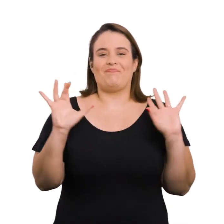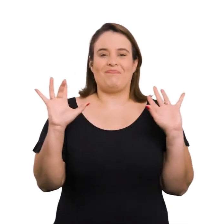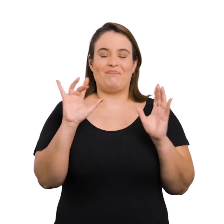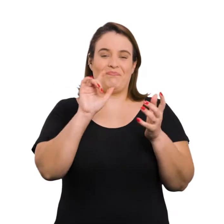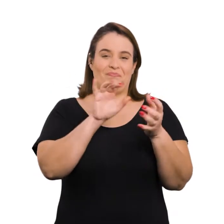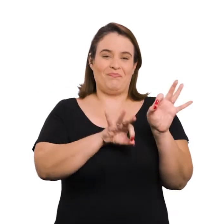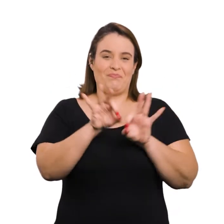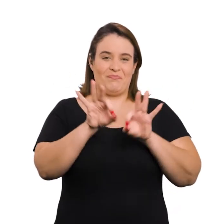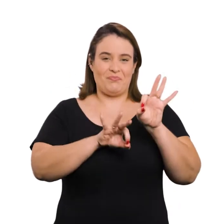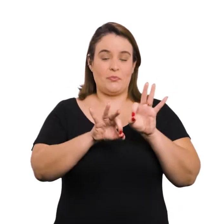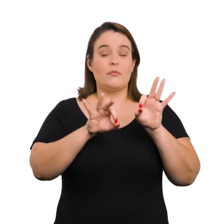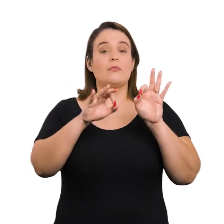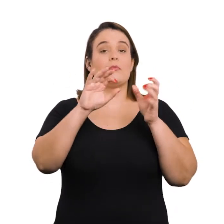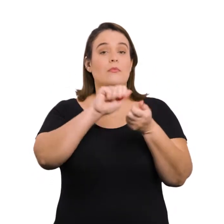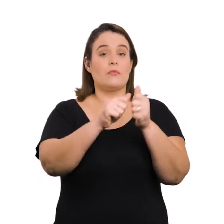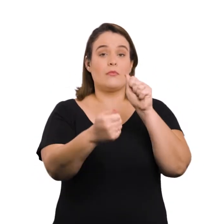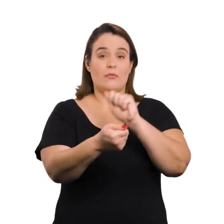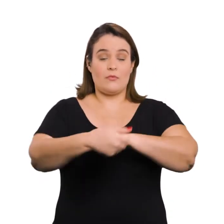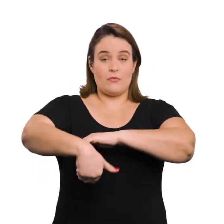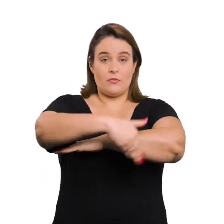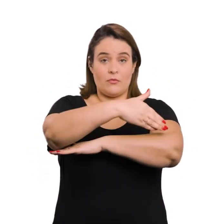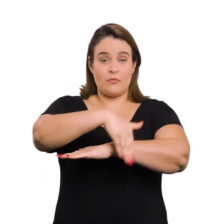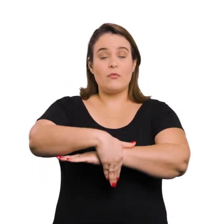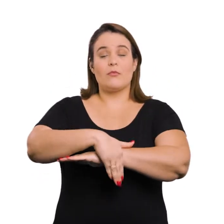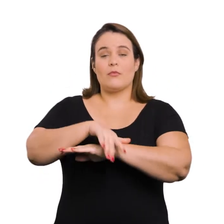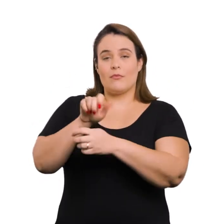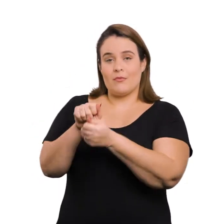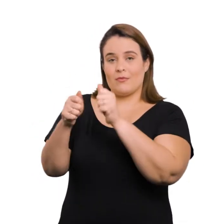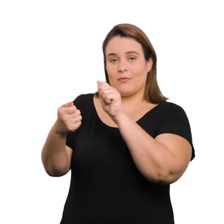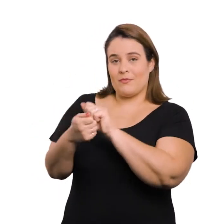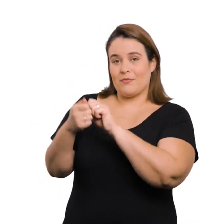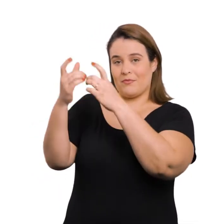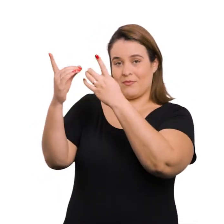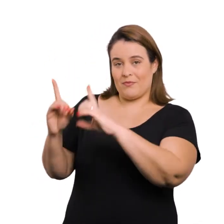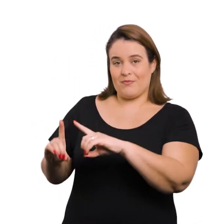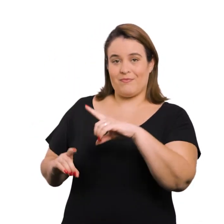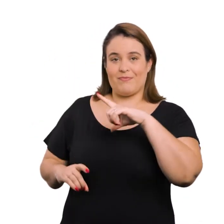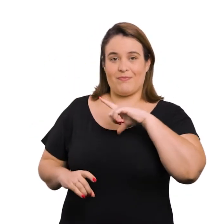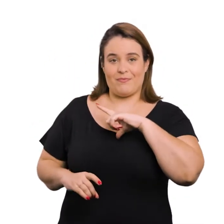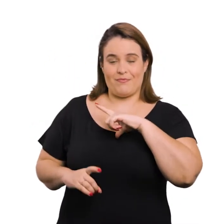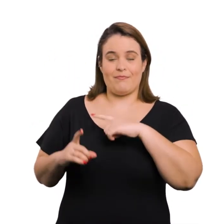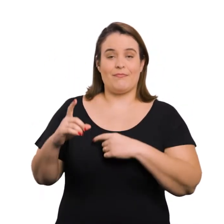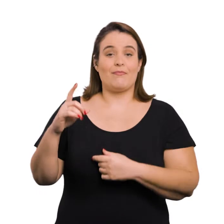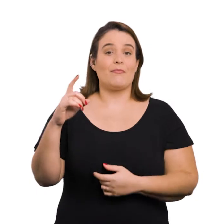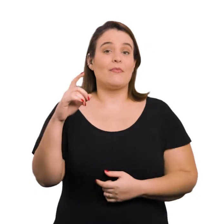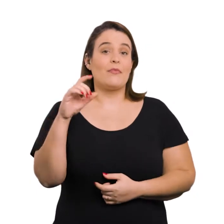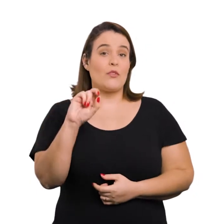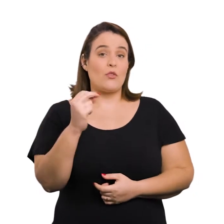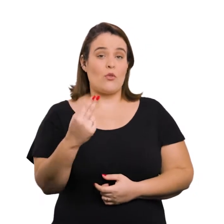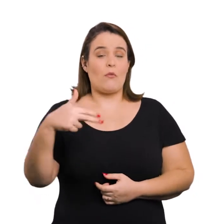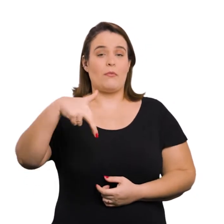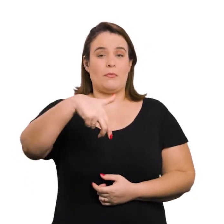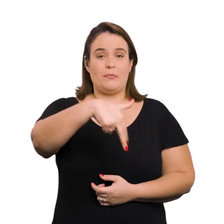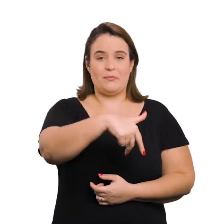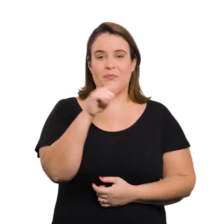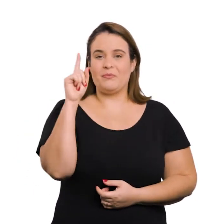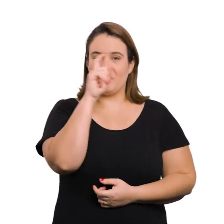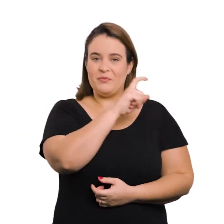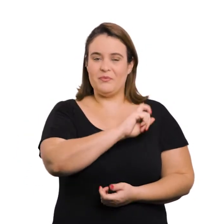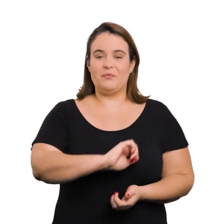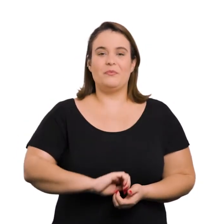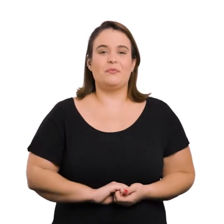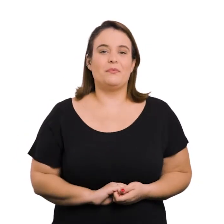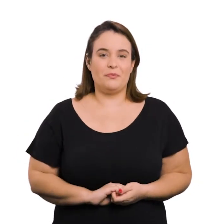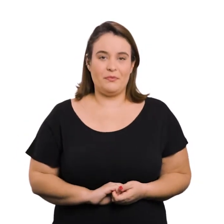Programa de Adequação de Vias Públicas às Necessidades das Pessoas Portadoras de Deficiência ou com Mobilidade